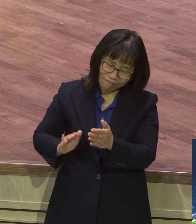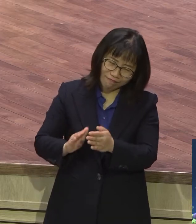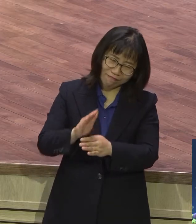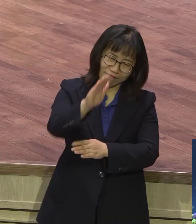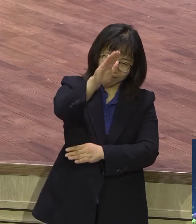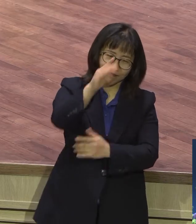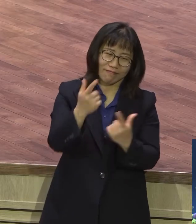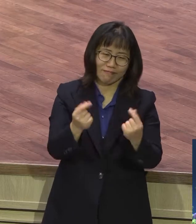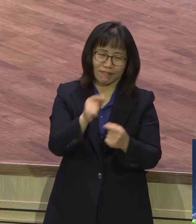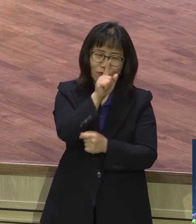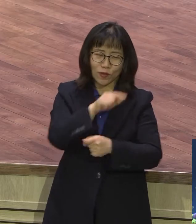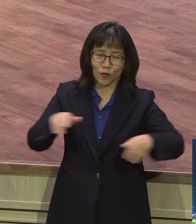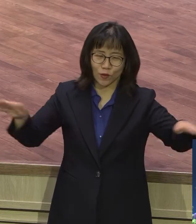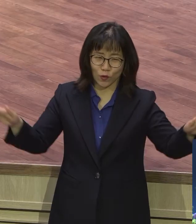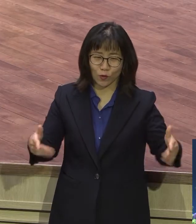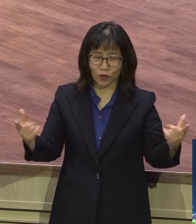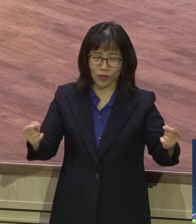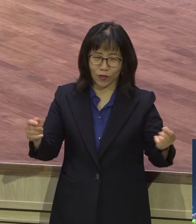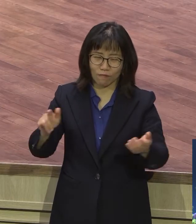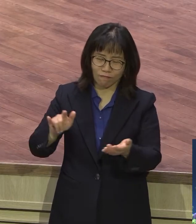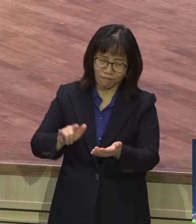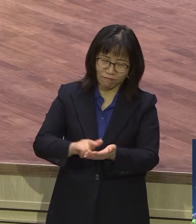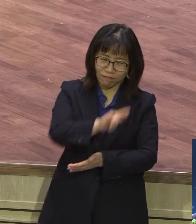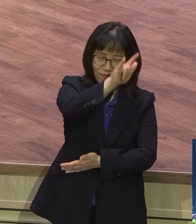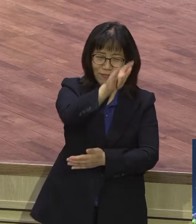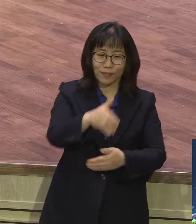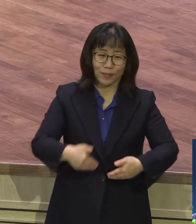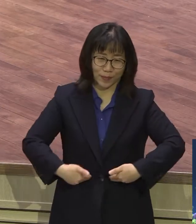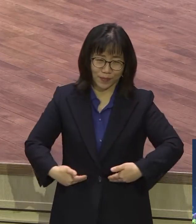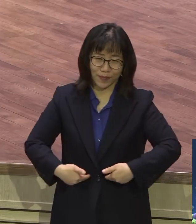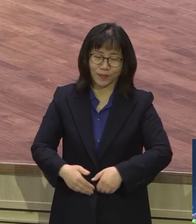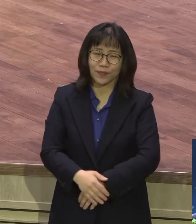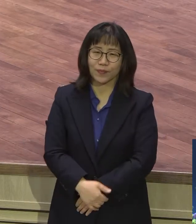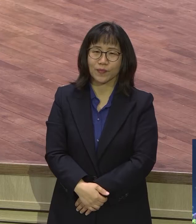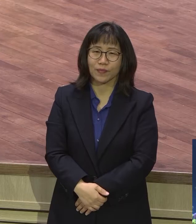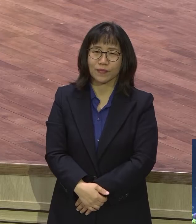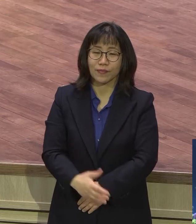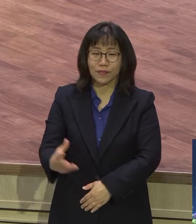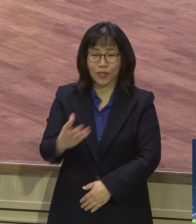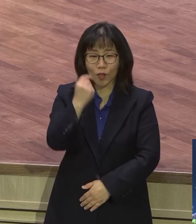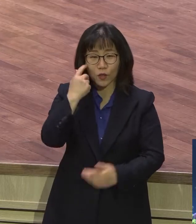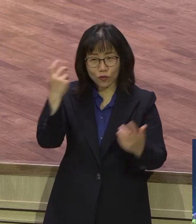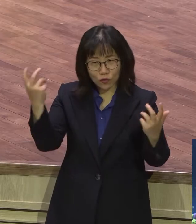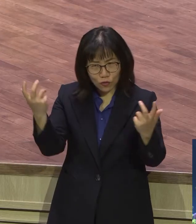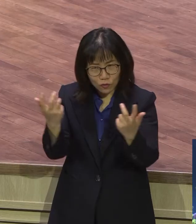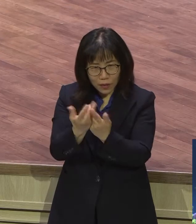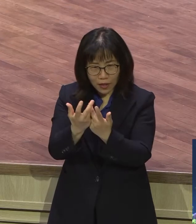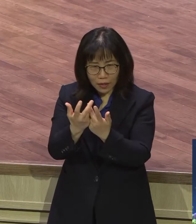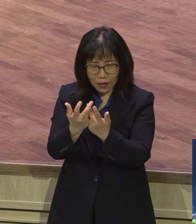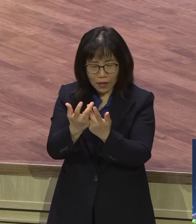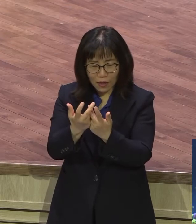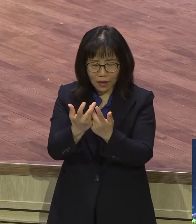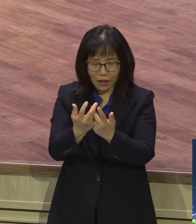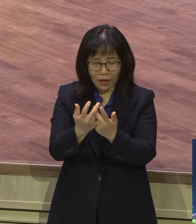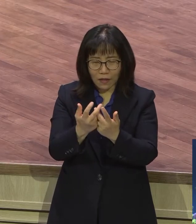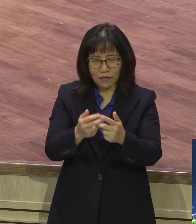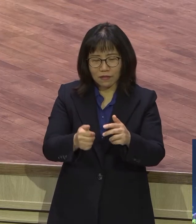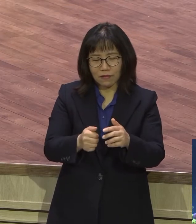독선처럼 올라가야지 계속 아멘 성령 충만 성령 충만 환경 초월입니다 학벌